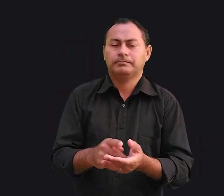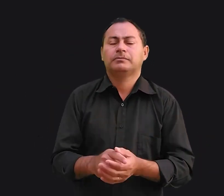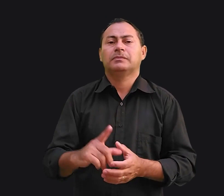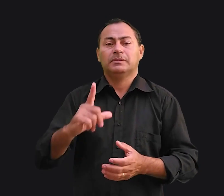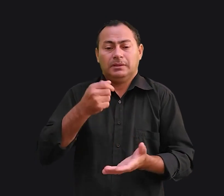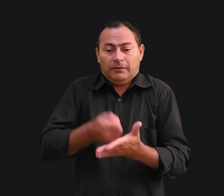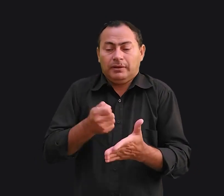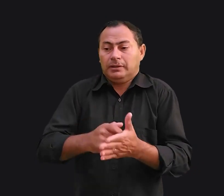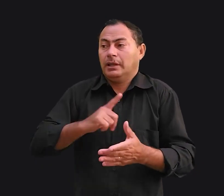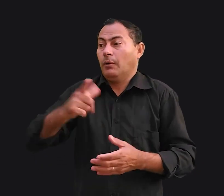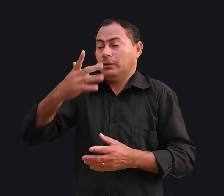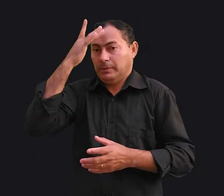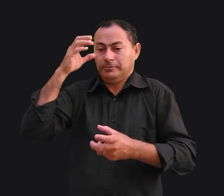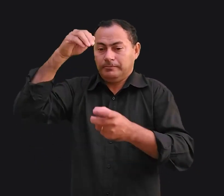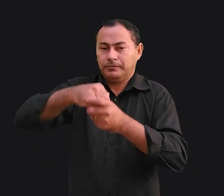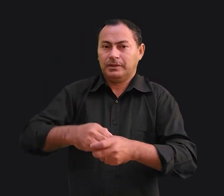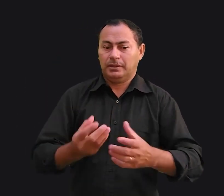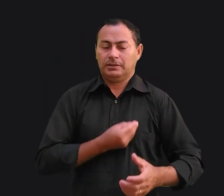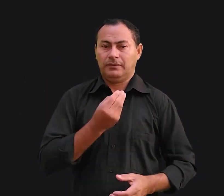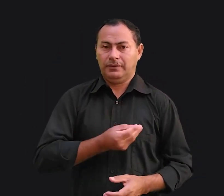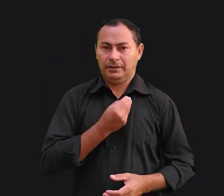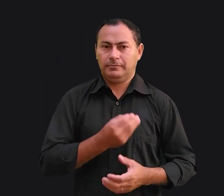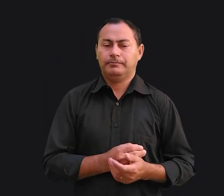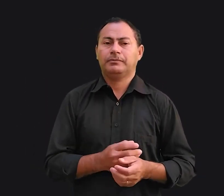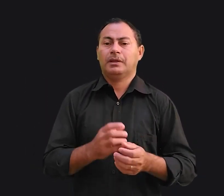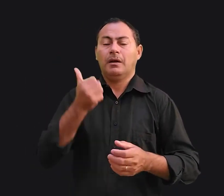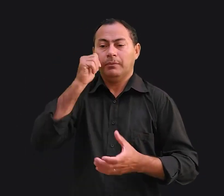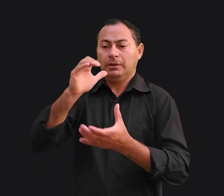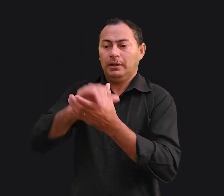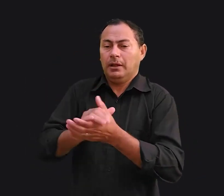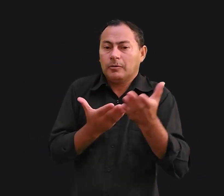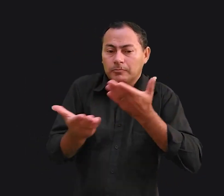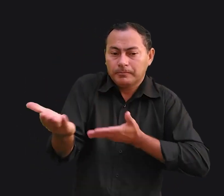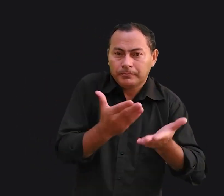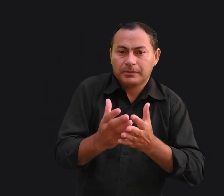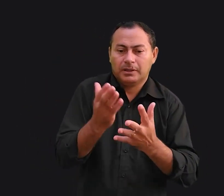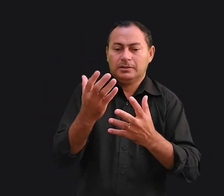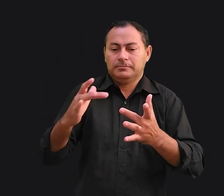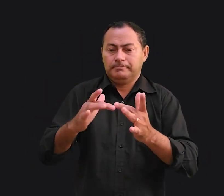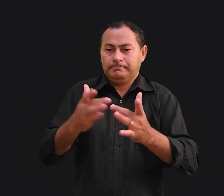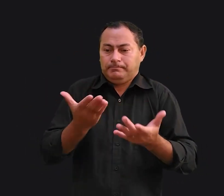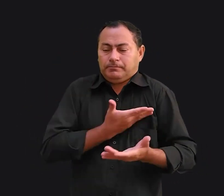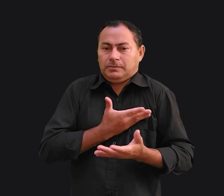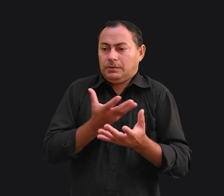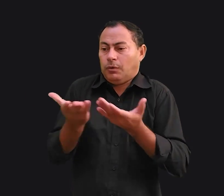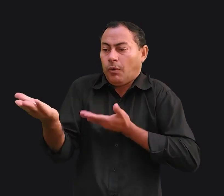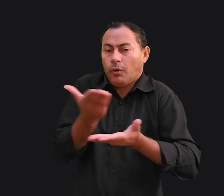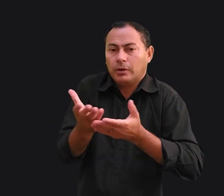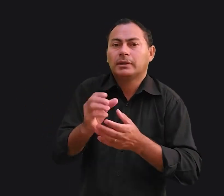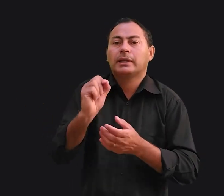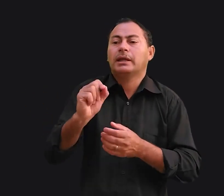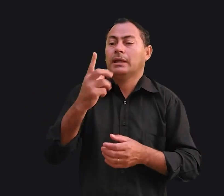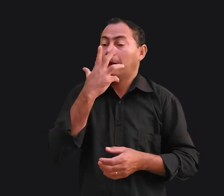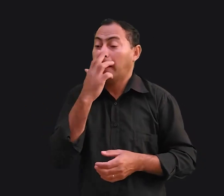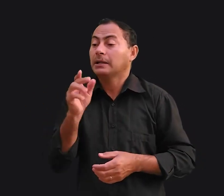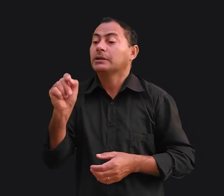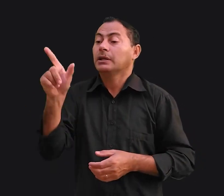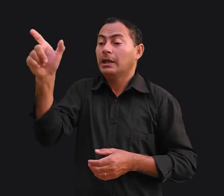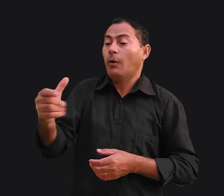devemos ter o outro no centro de nossas vidas. A esposa deve compartilhar a intimidade do seu esposo, quem ela acha que ele é